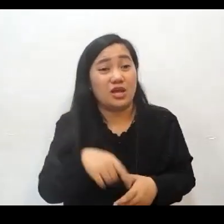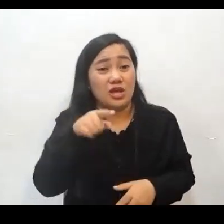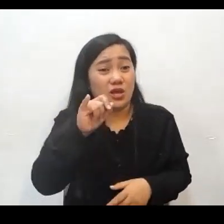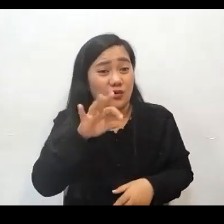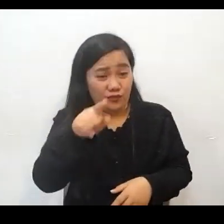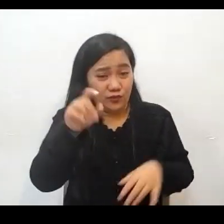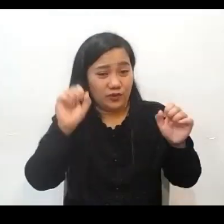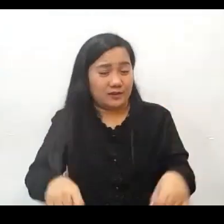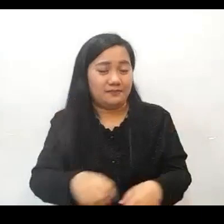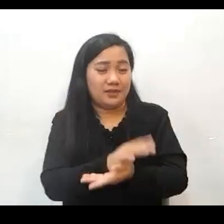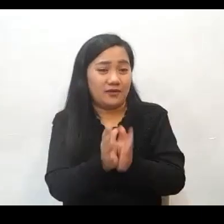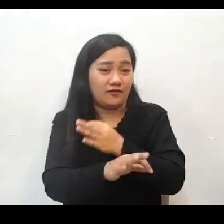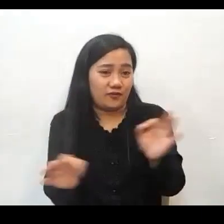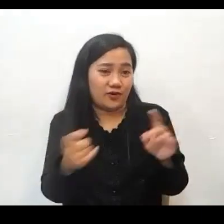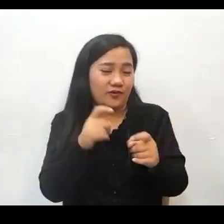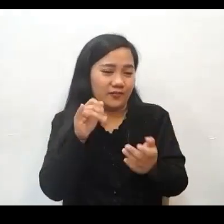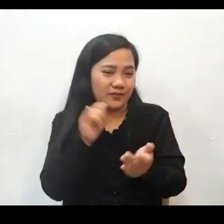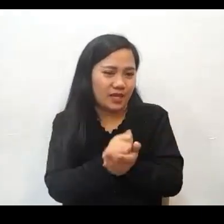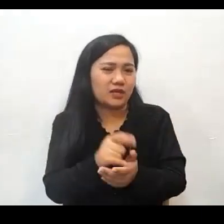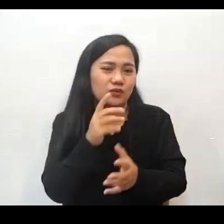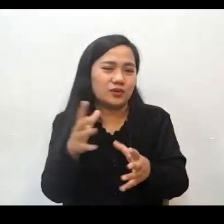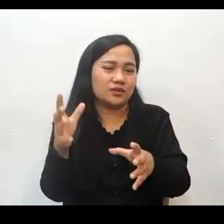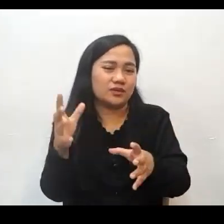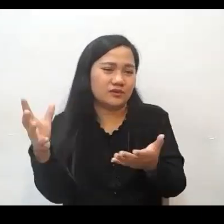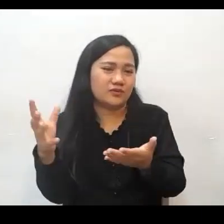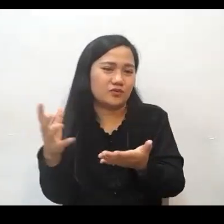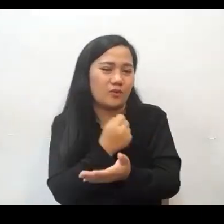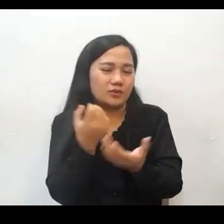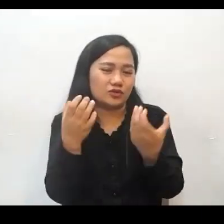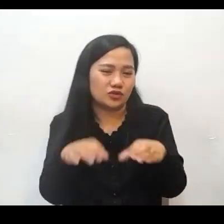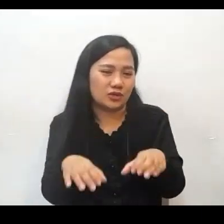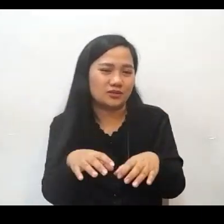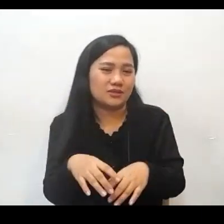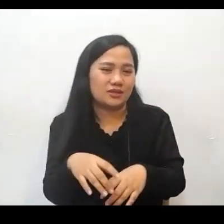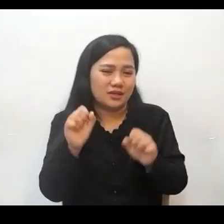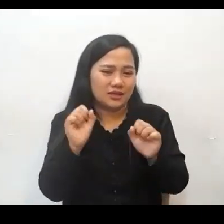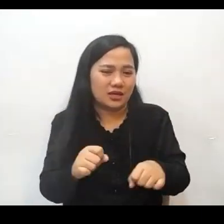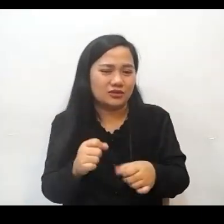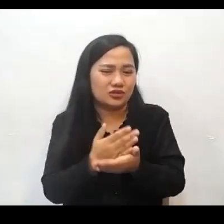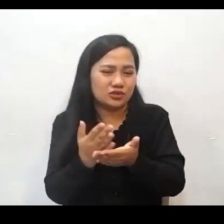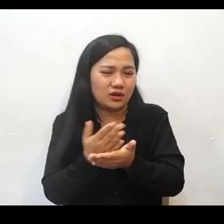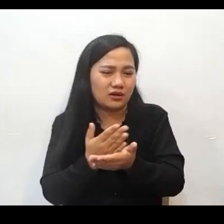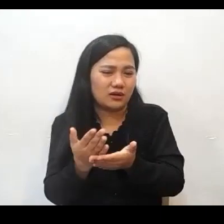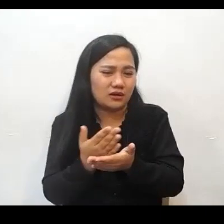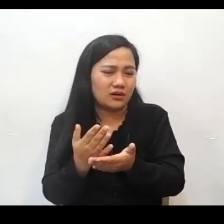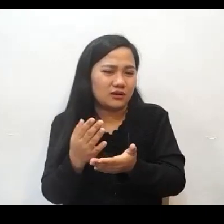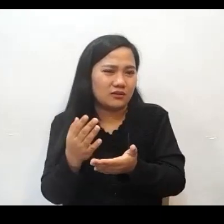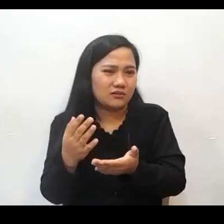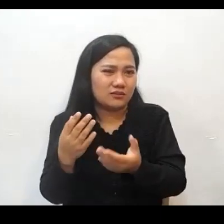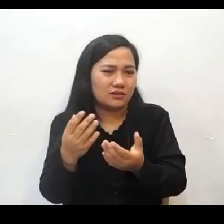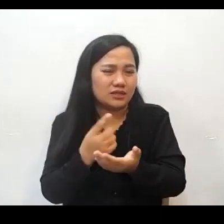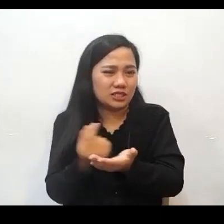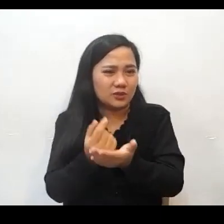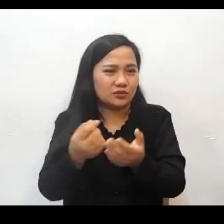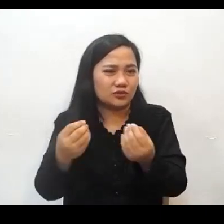maging malaya samantalahin mo ang pagkakataon Kung meron pong mas mabuting paraan para makapagligtas ng ibang mga ligaw na kaluluwa at mabuhay para sa